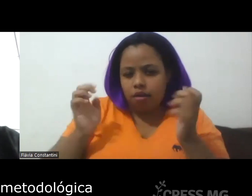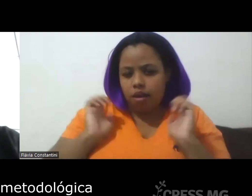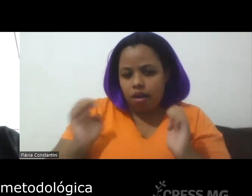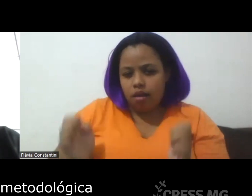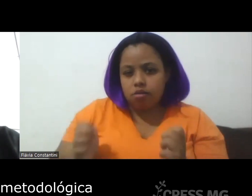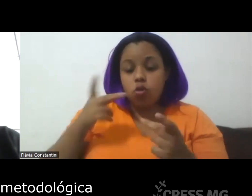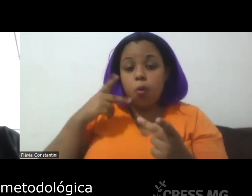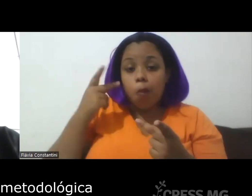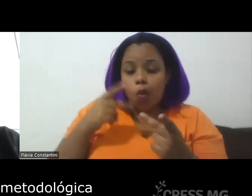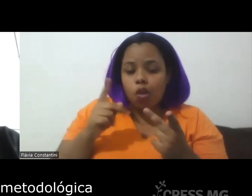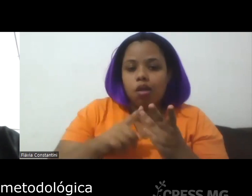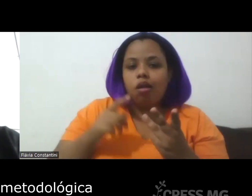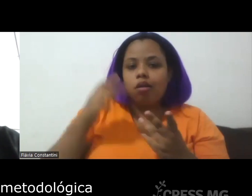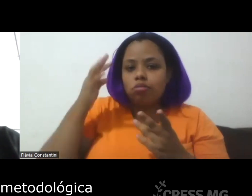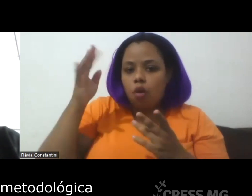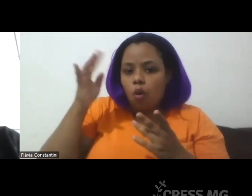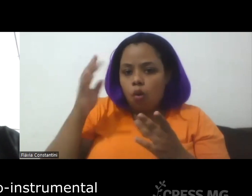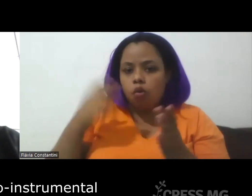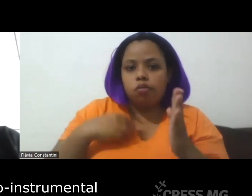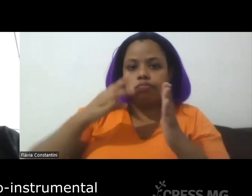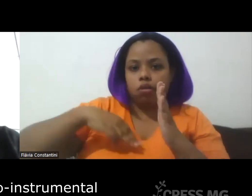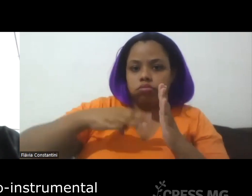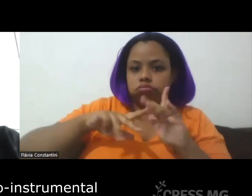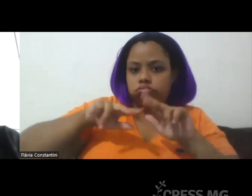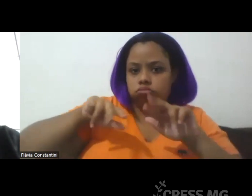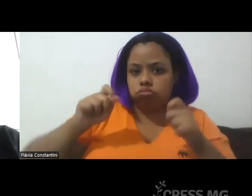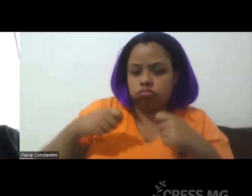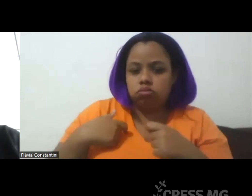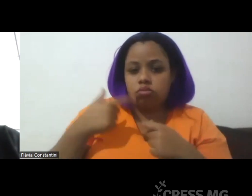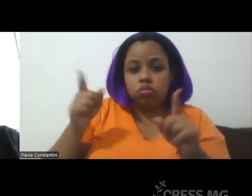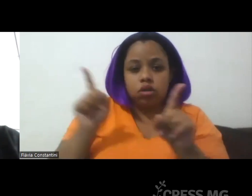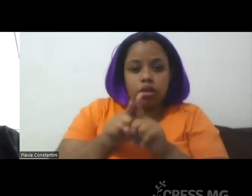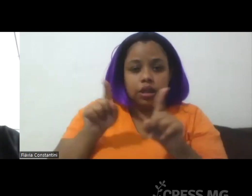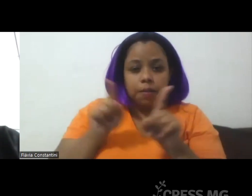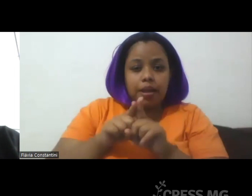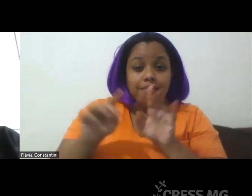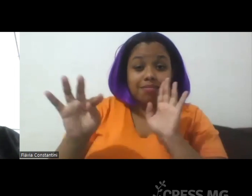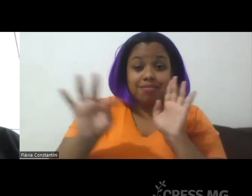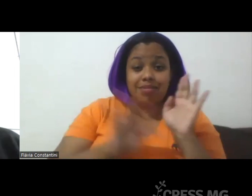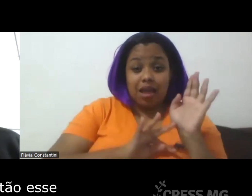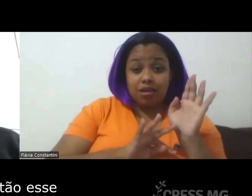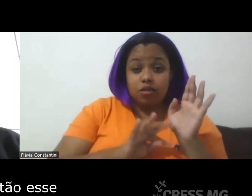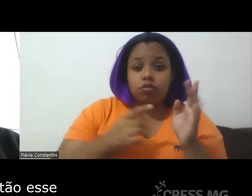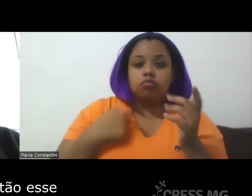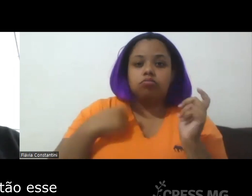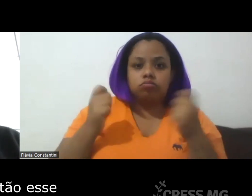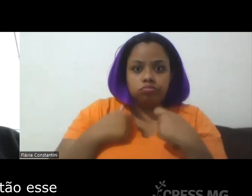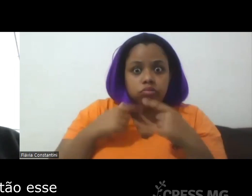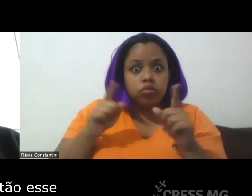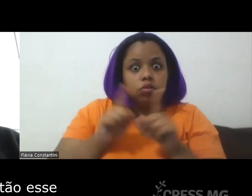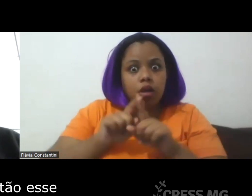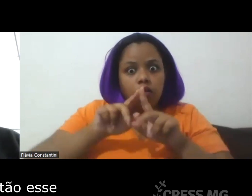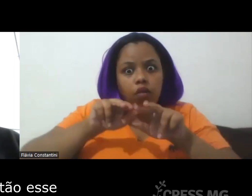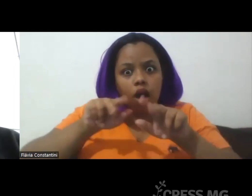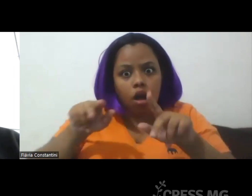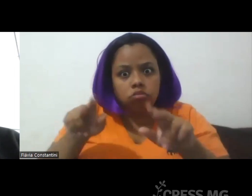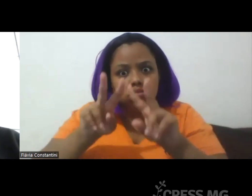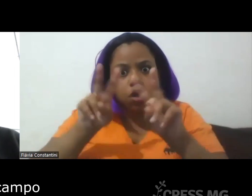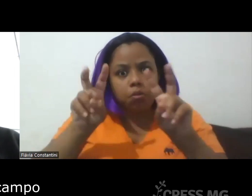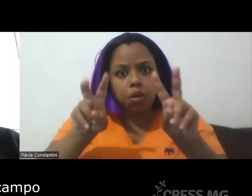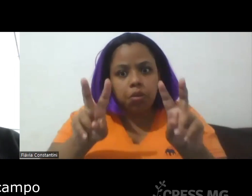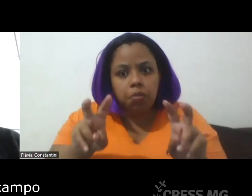teórico-metodológica e técnico-instrumental então esse